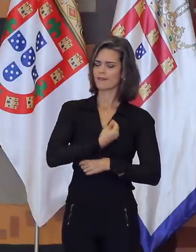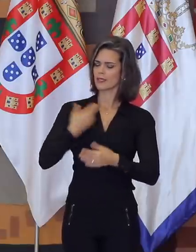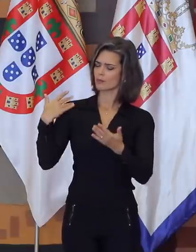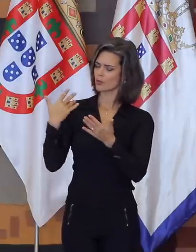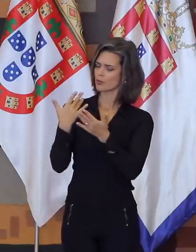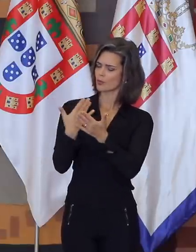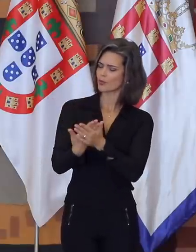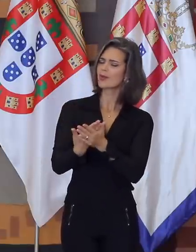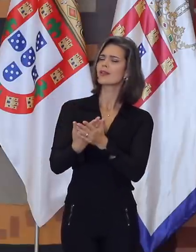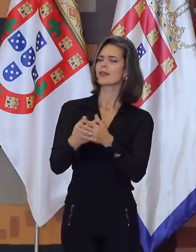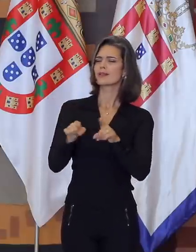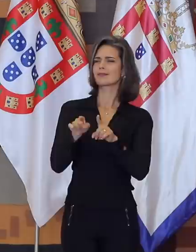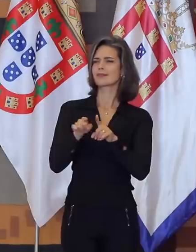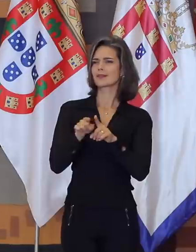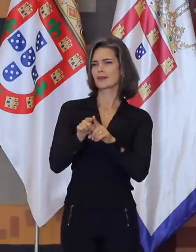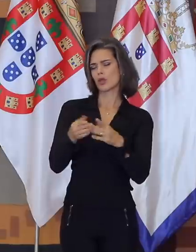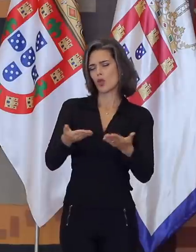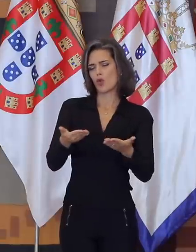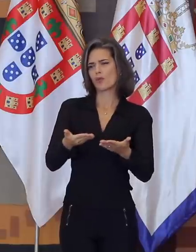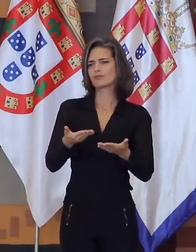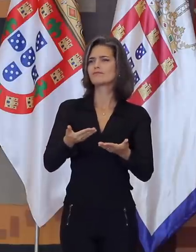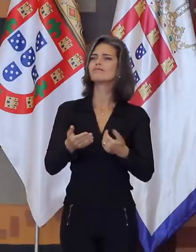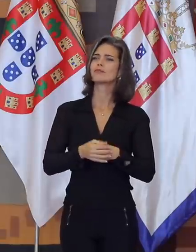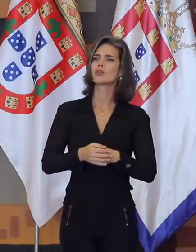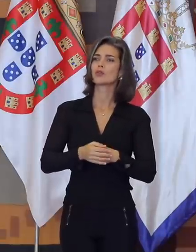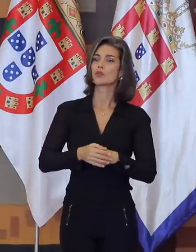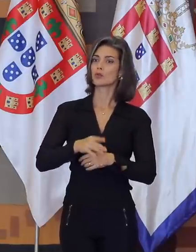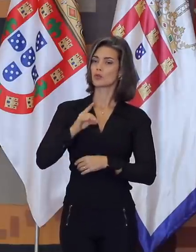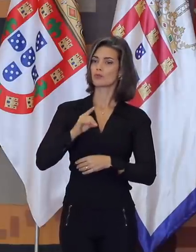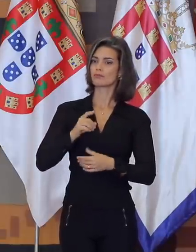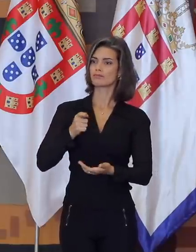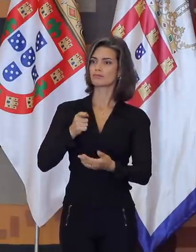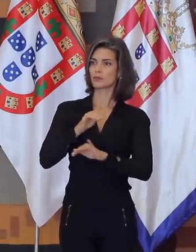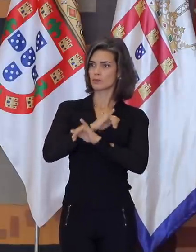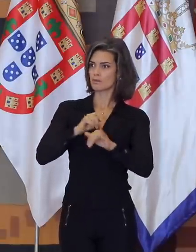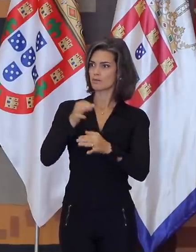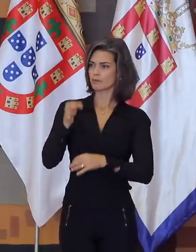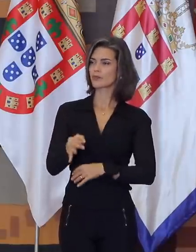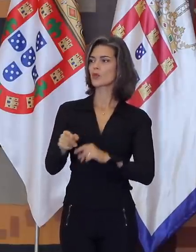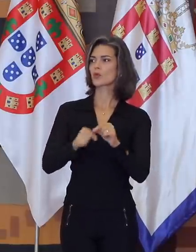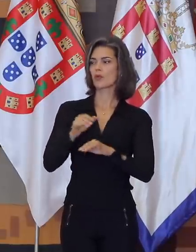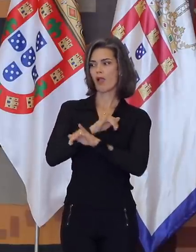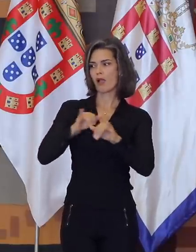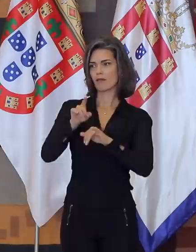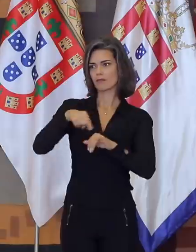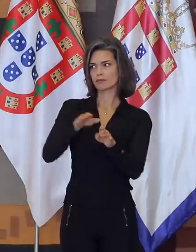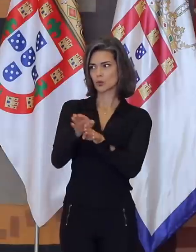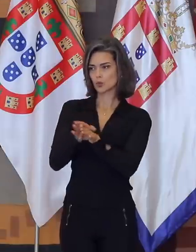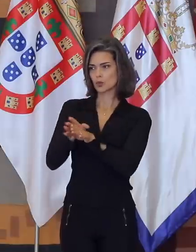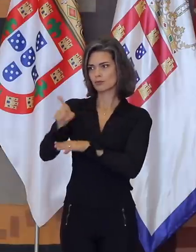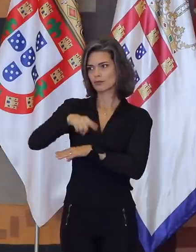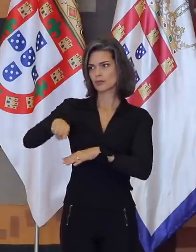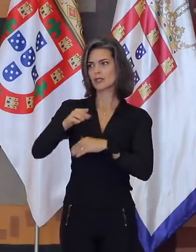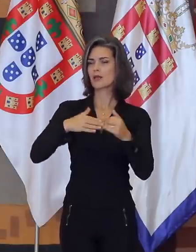me traz também, aqui nessa ocasião, um dever, o de alertá-los, novos integrantes dessa linda carreira,